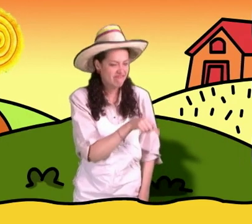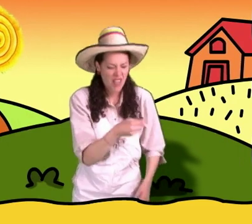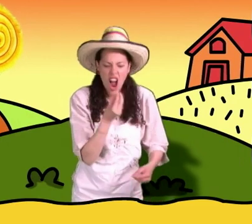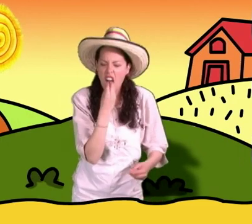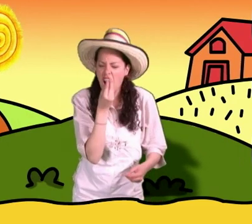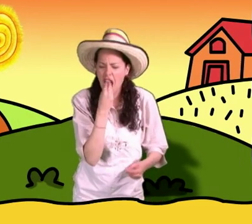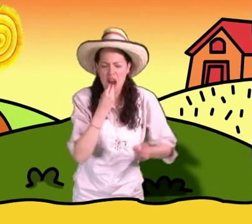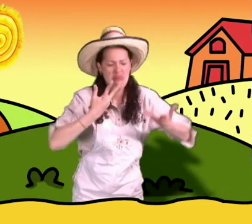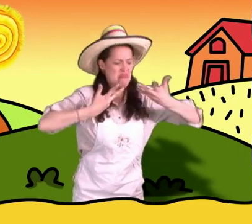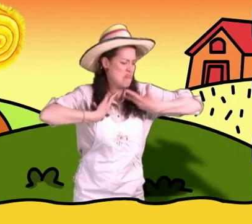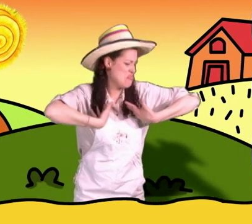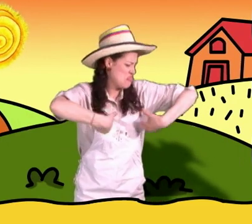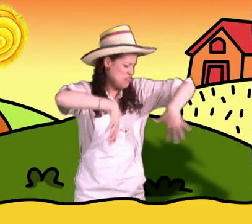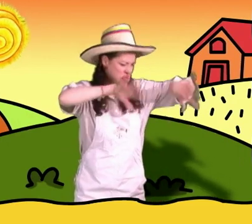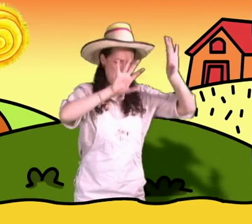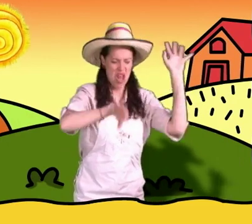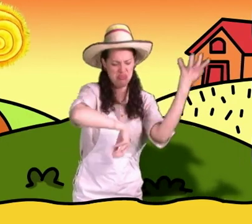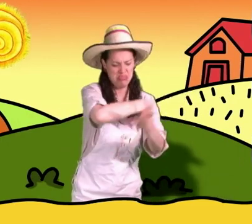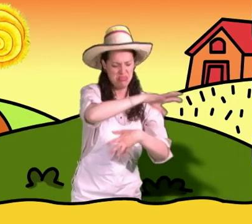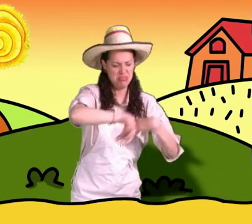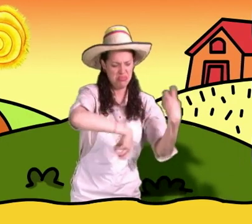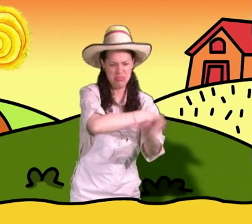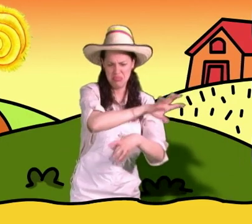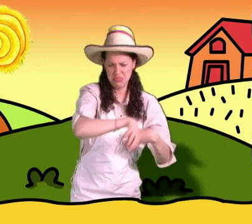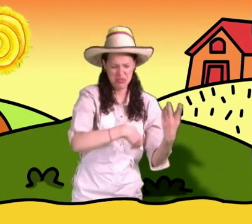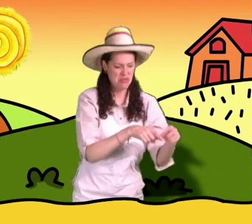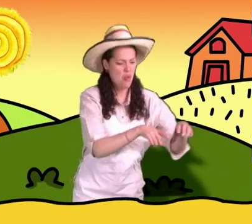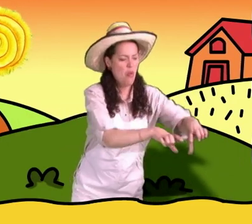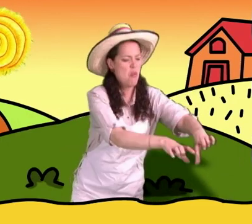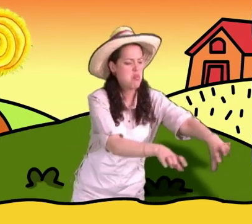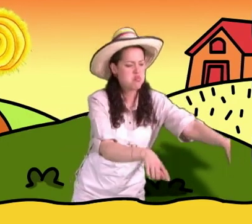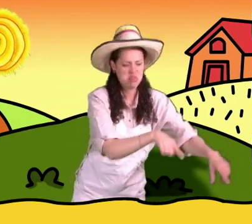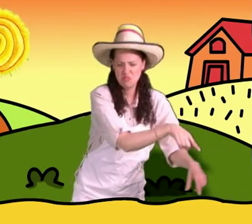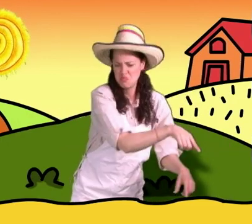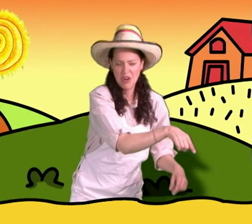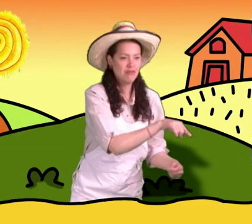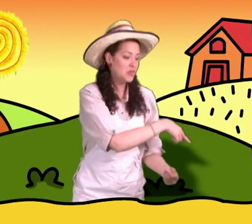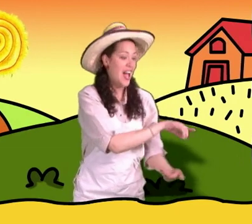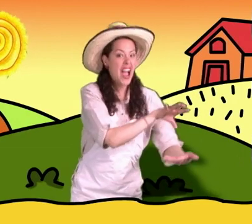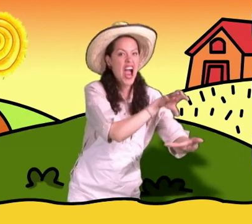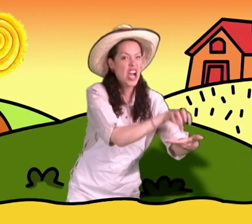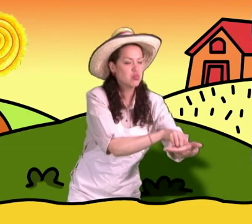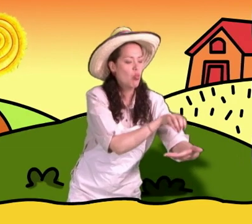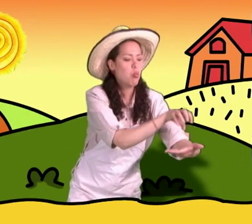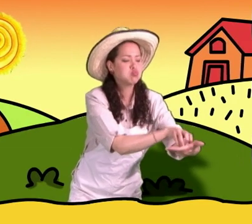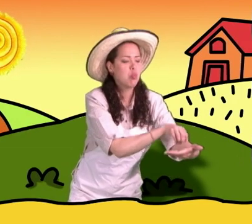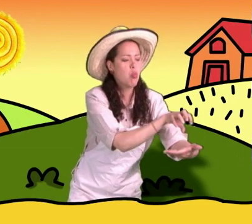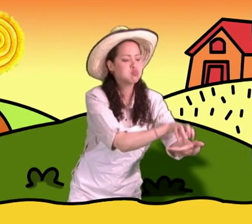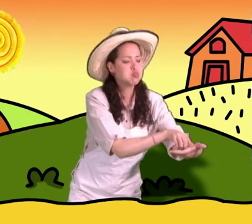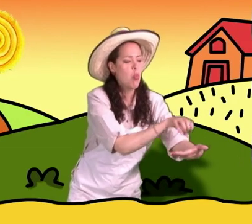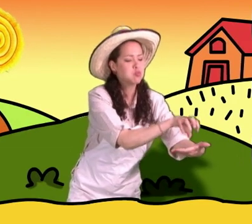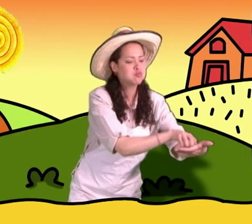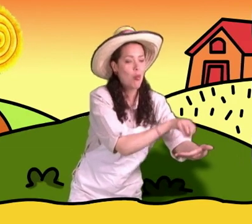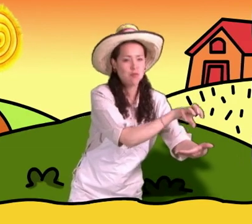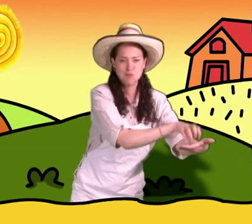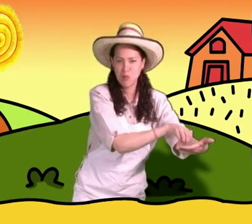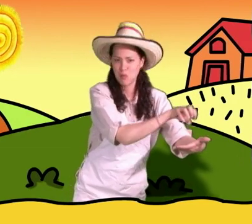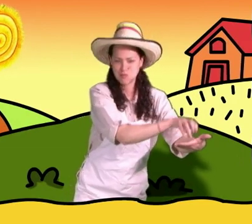en el fango. Y come todo lo que le echan. Le gusta comer mucho. Sí ven, lo encontramos